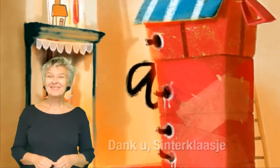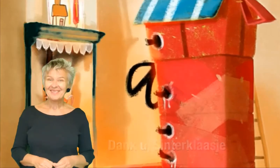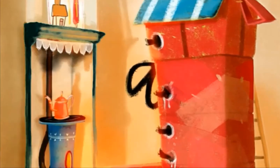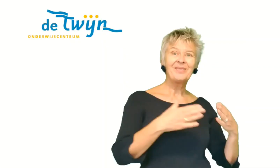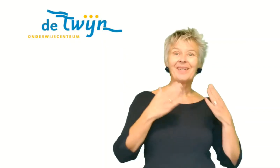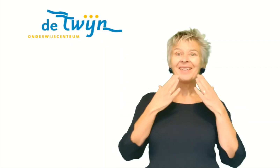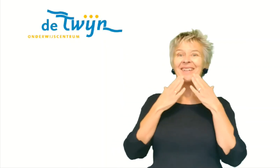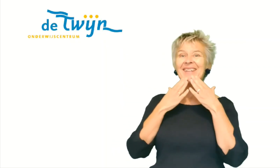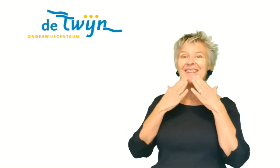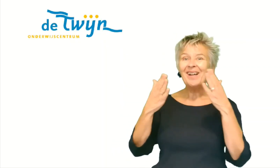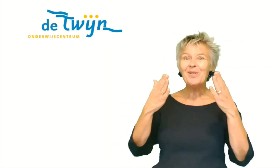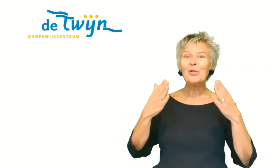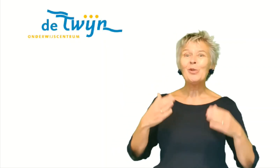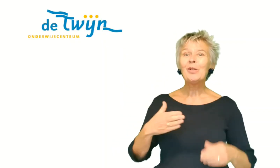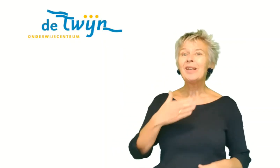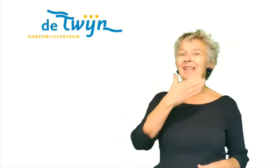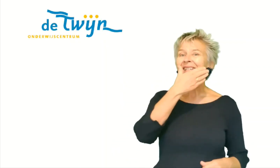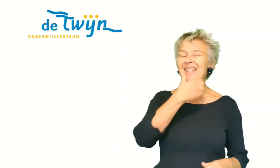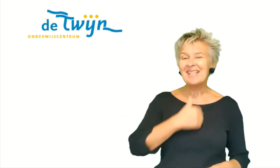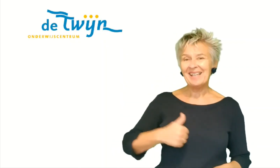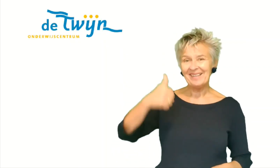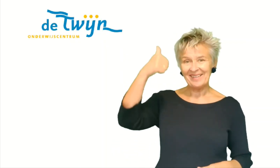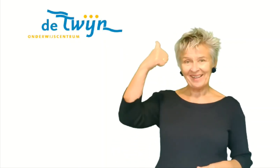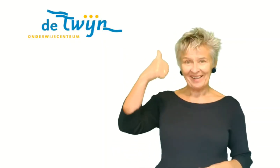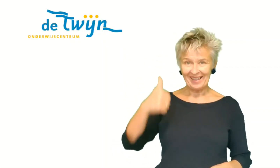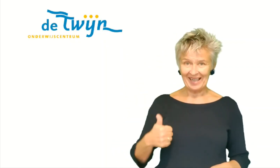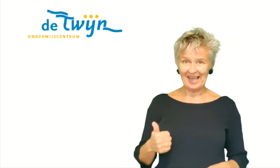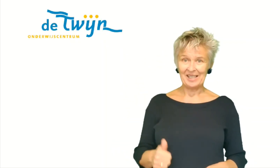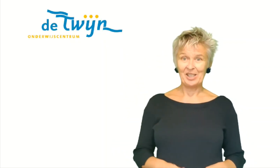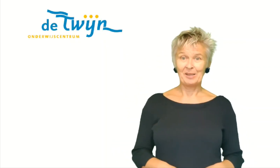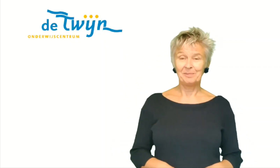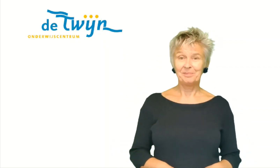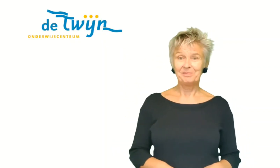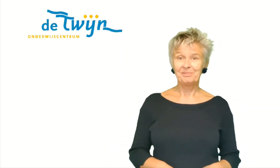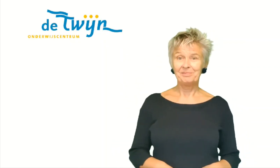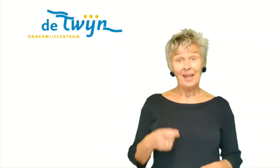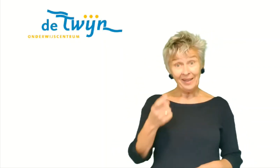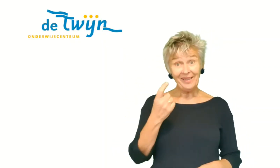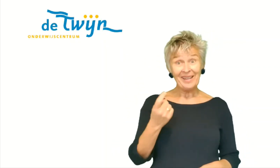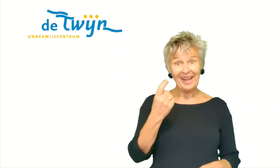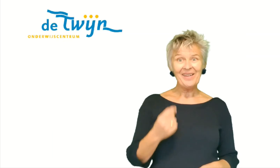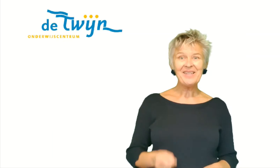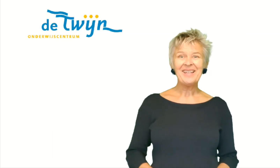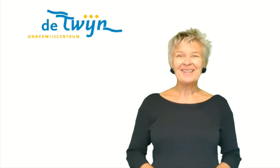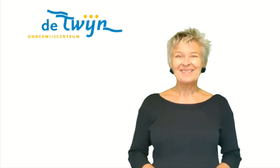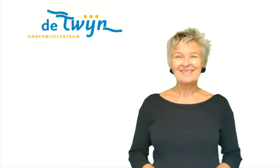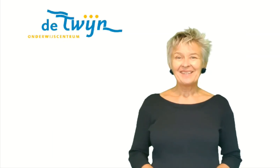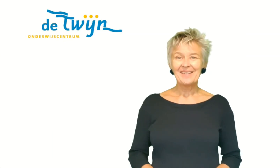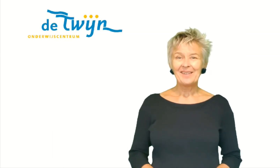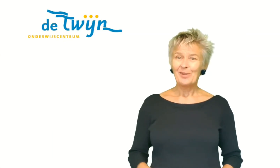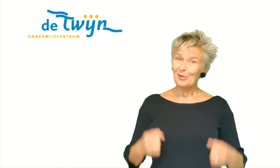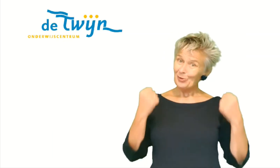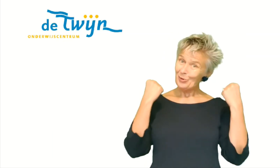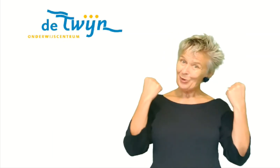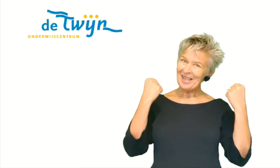Ja, fantastisch. Dank u, Sinterklaasje. En dat herhaalt zich.